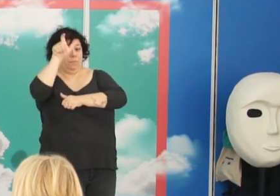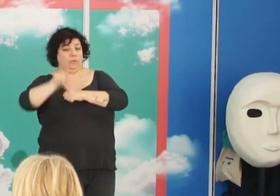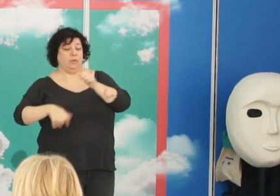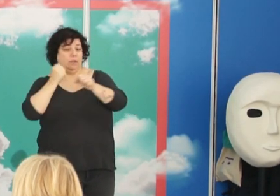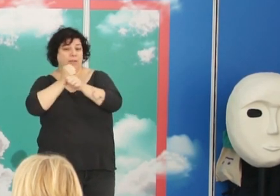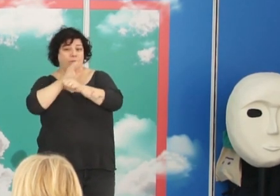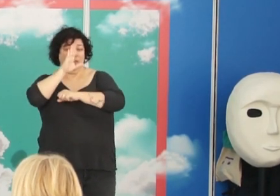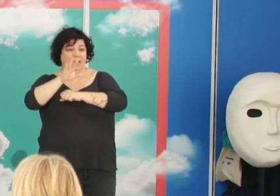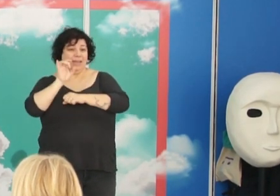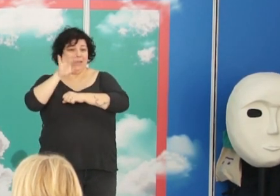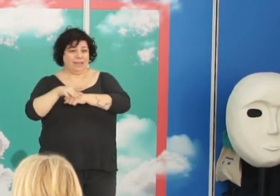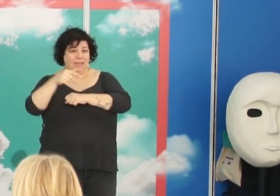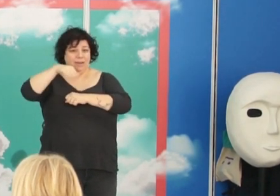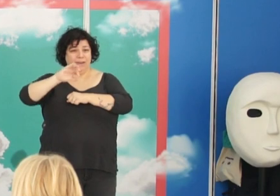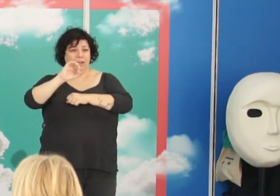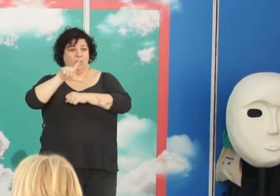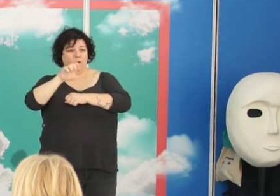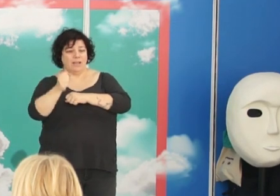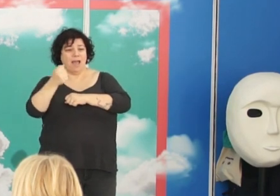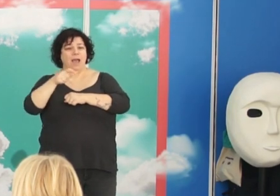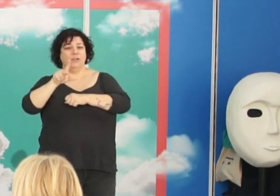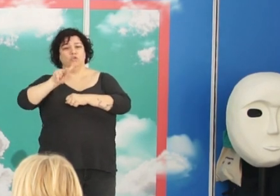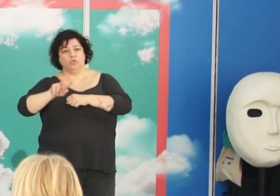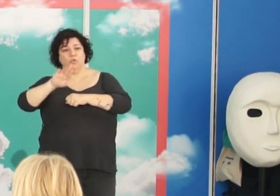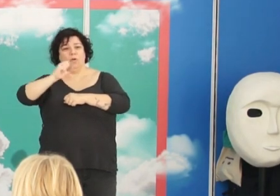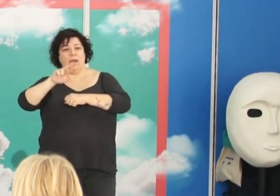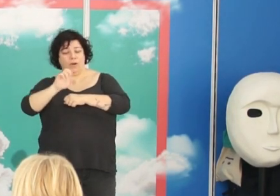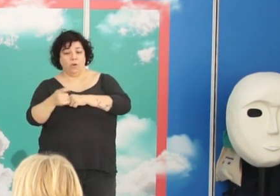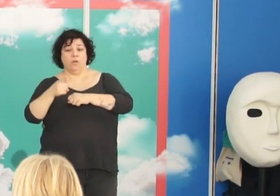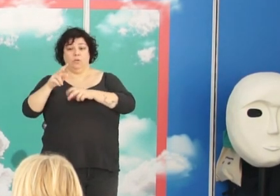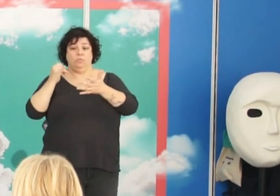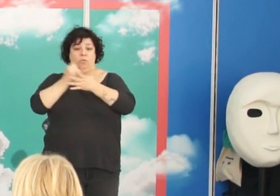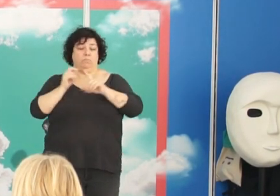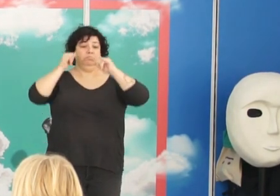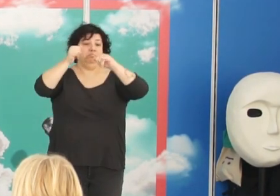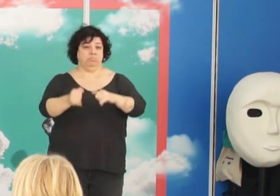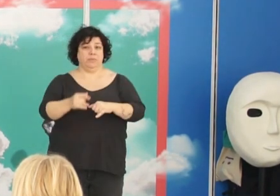con quien trabajó directamente, fue con Nicolás Achúcaro. Porque cuando Pío del Río Ortega llega a Madrid y pide trabajar